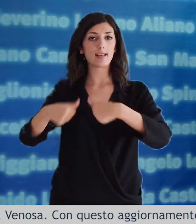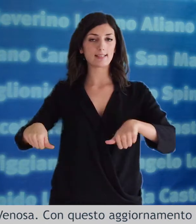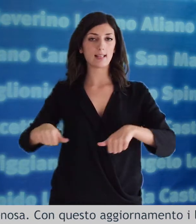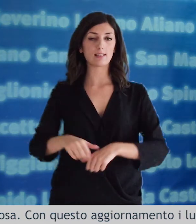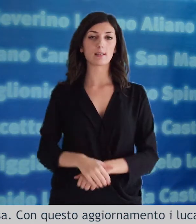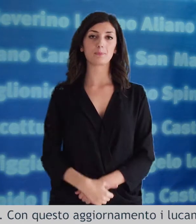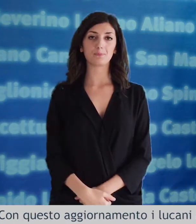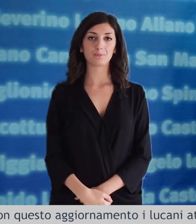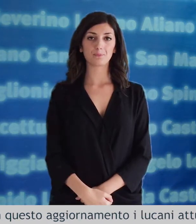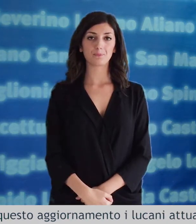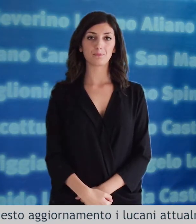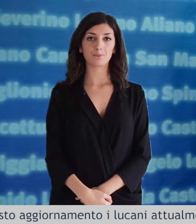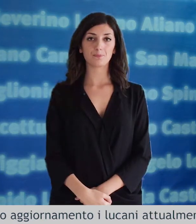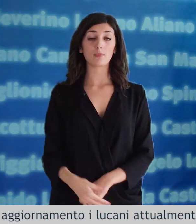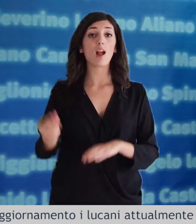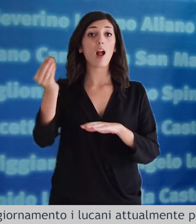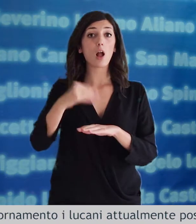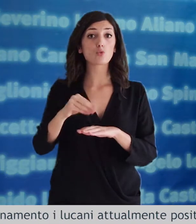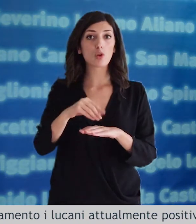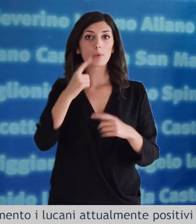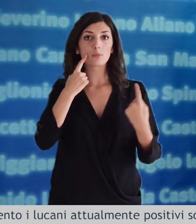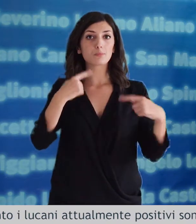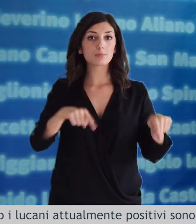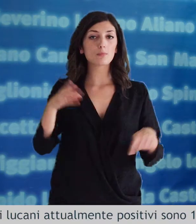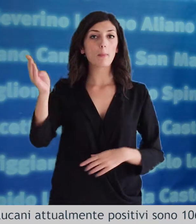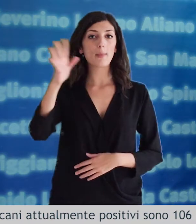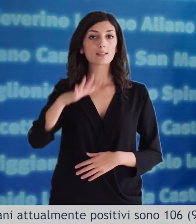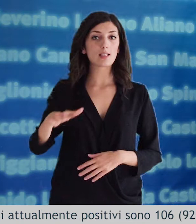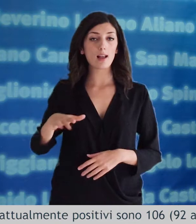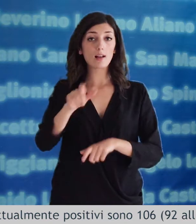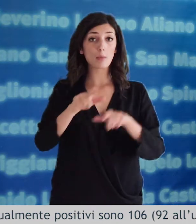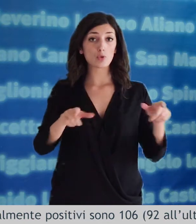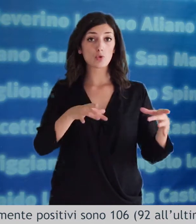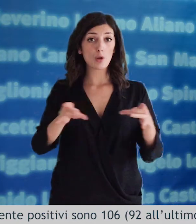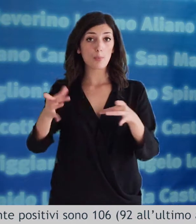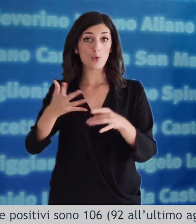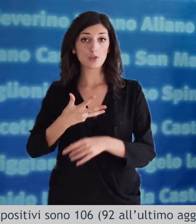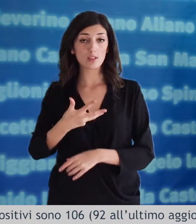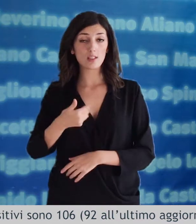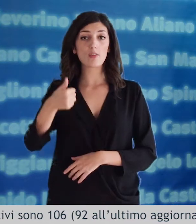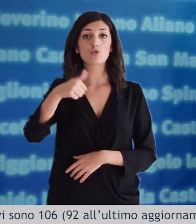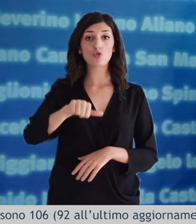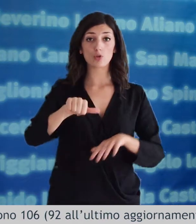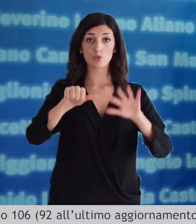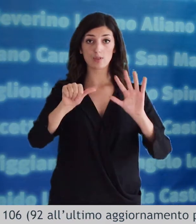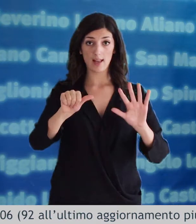con questo aggiornamento i lucani attualmente positivi sono 106